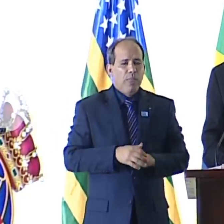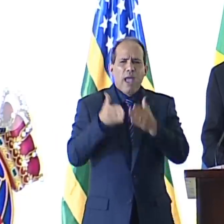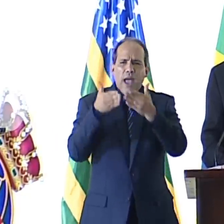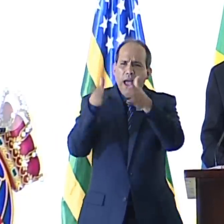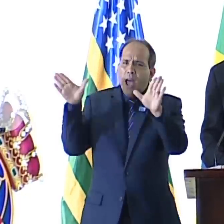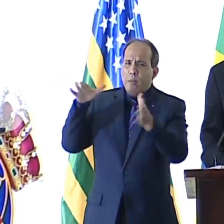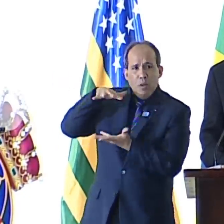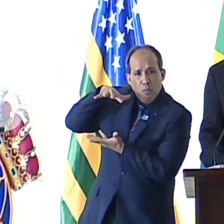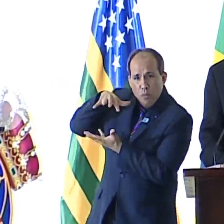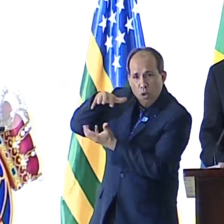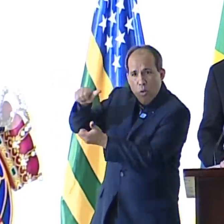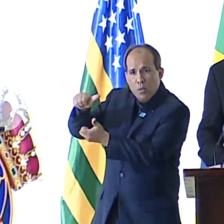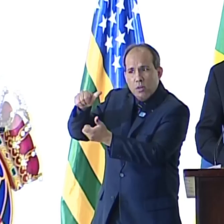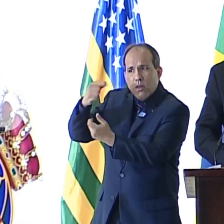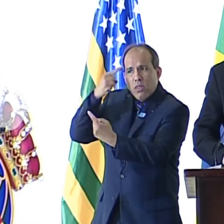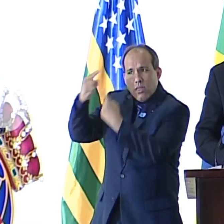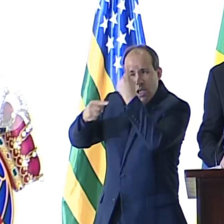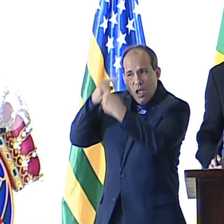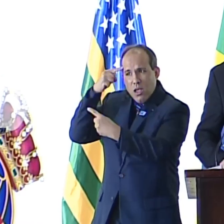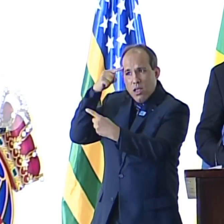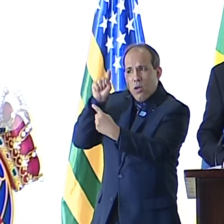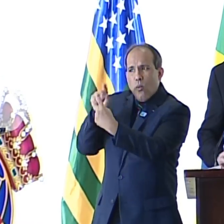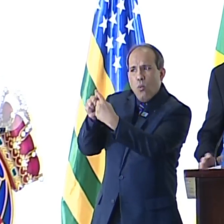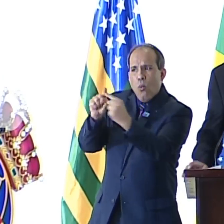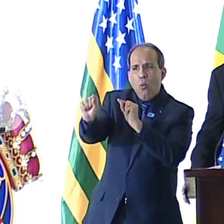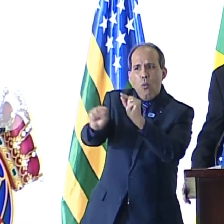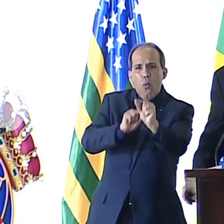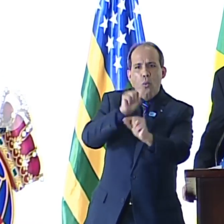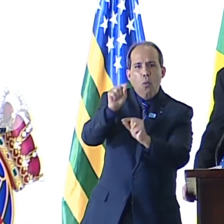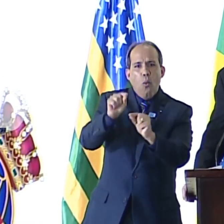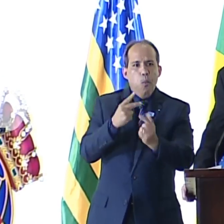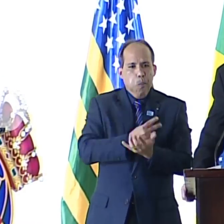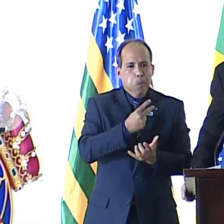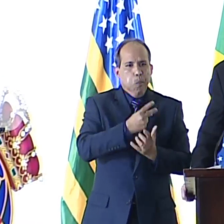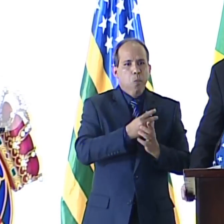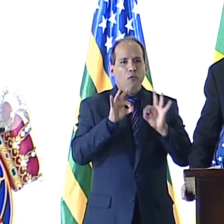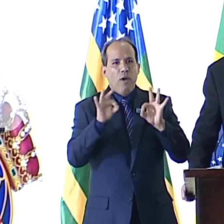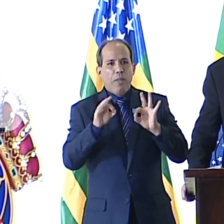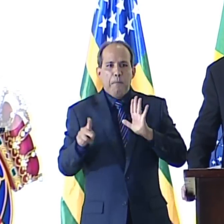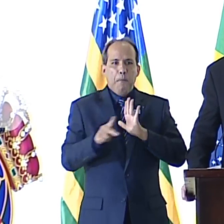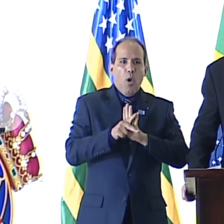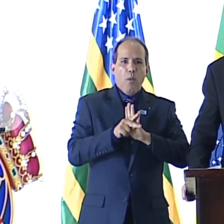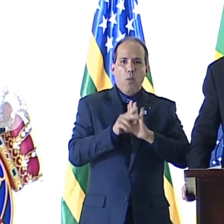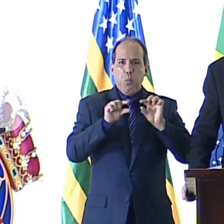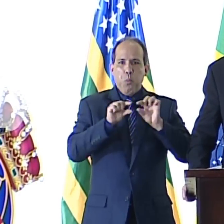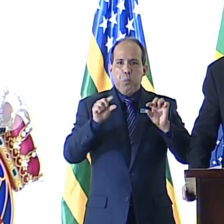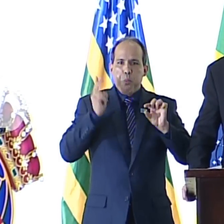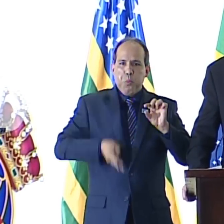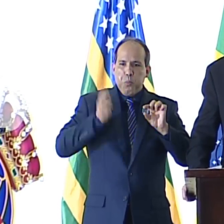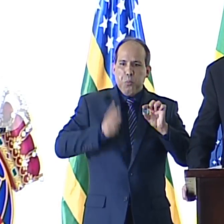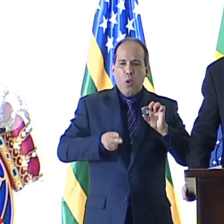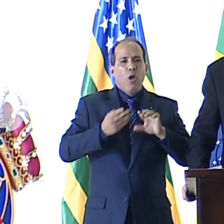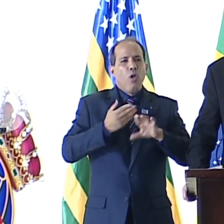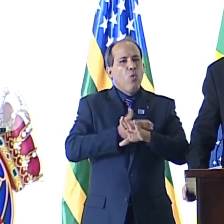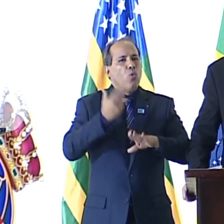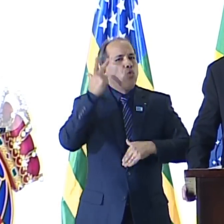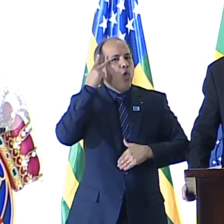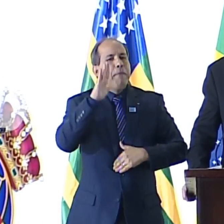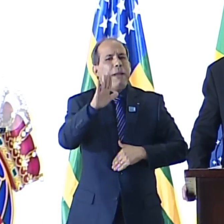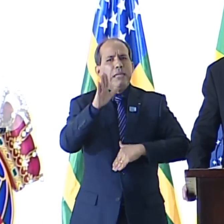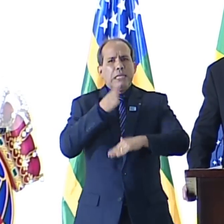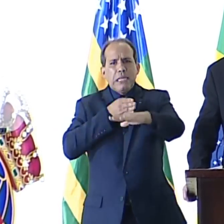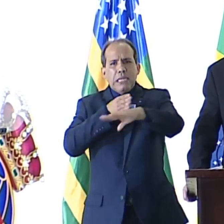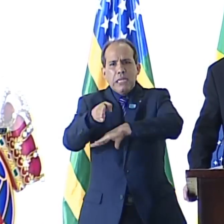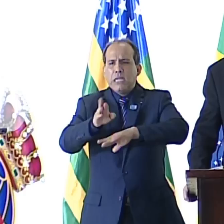mundo, ao mundo das ideias, que sai de um pequeno açude de clichês, frases feitas e lugares comuns para mergulhar num oceano da vida do